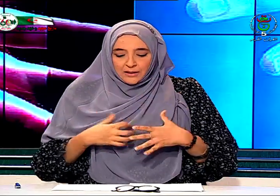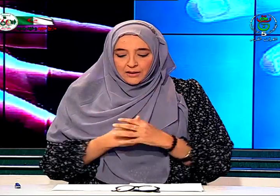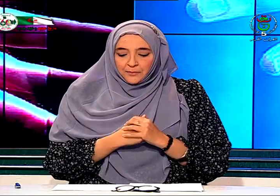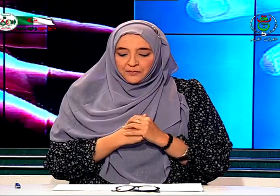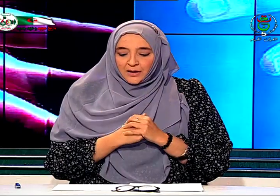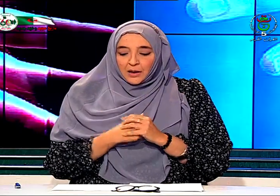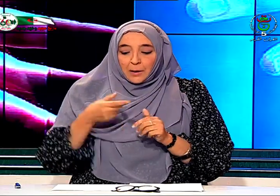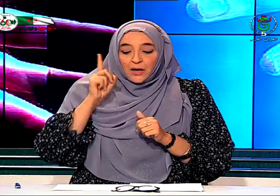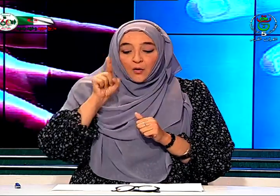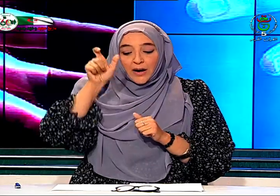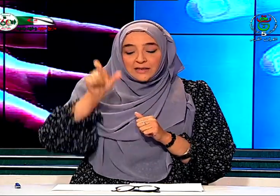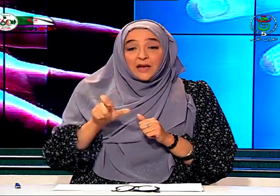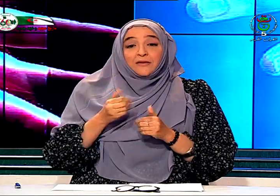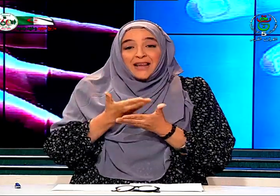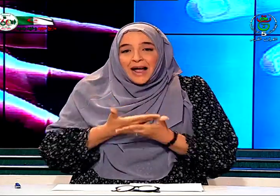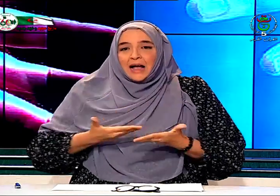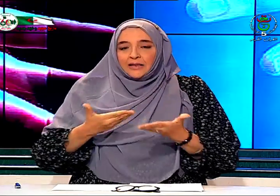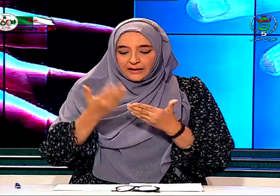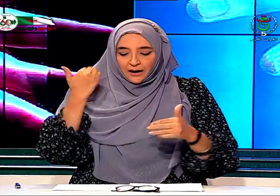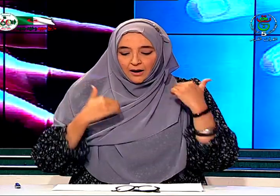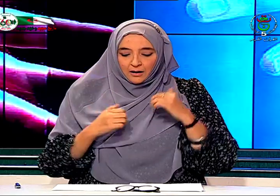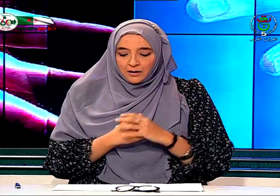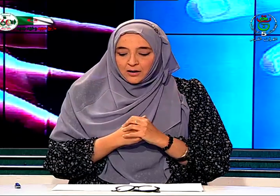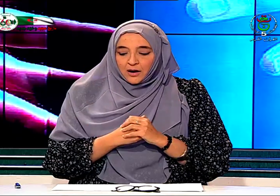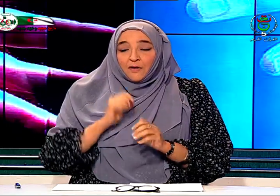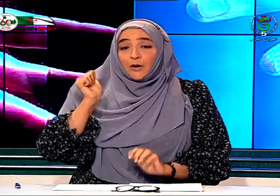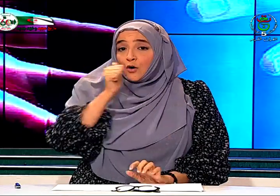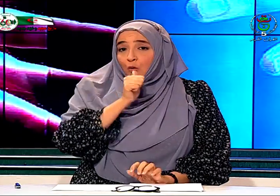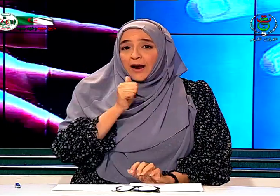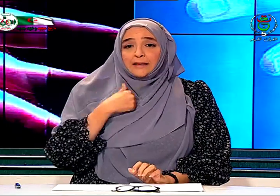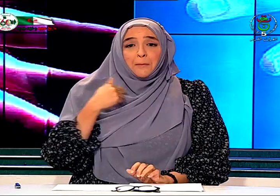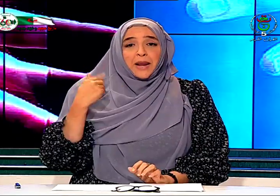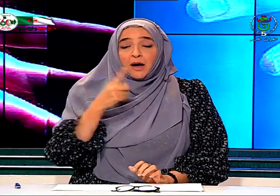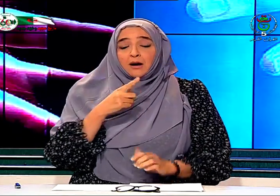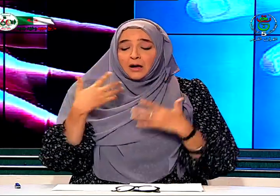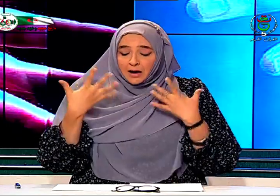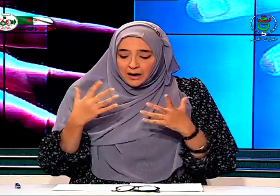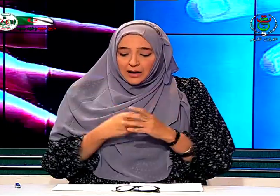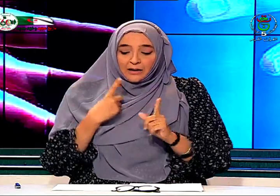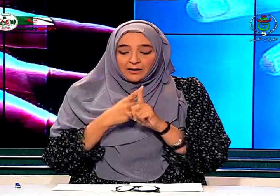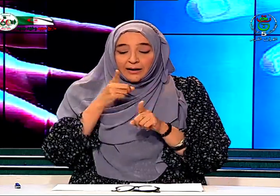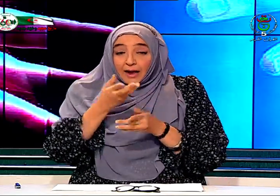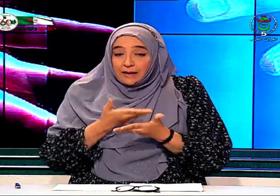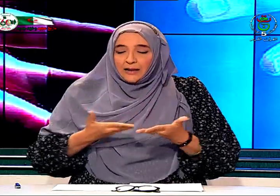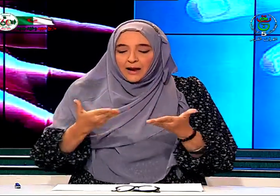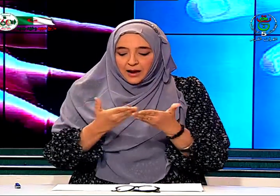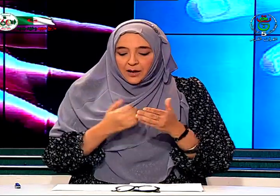بل هو إنسان في حالة إعاقة فكل واحد منا قد أدرك هذه الحالة من